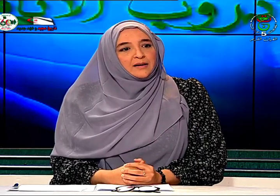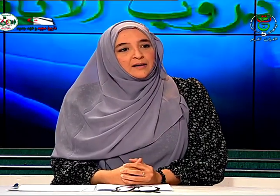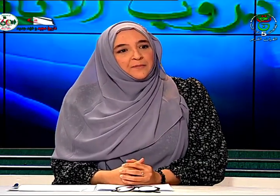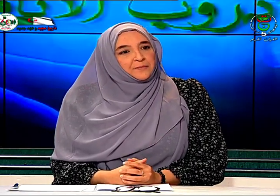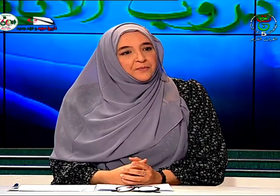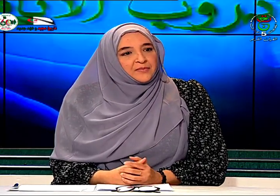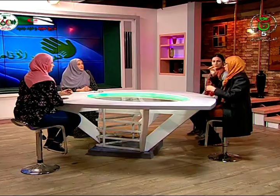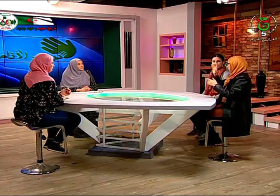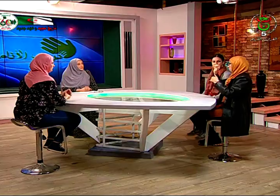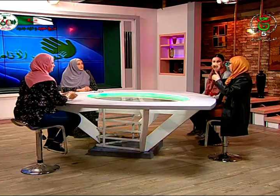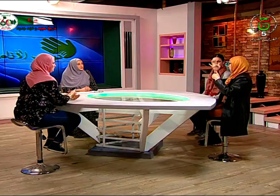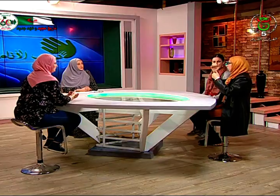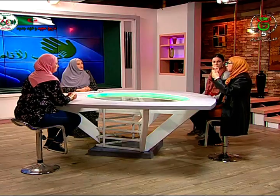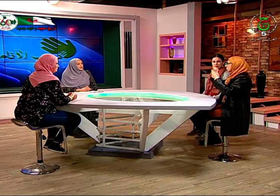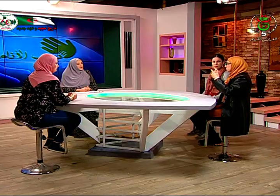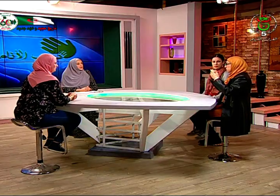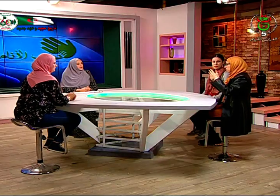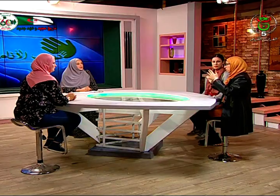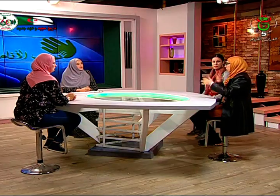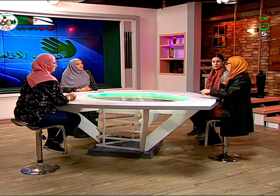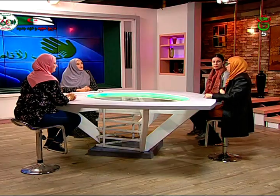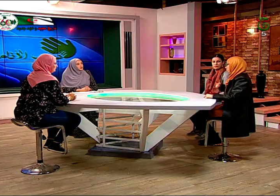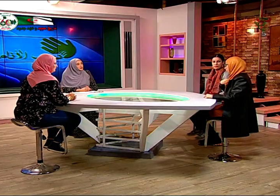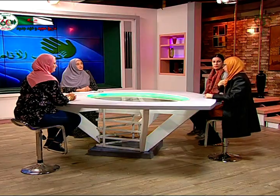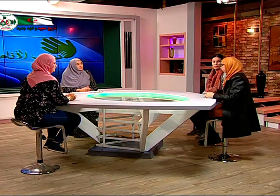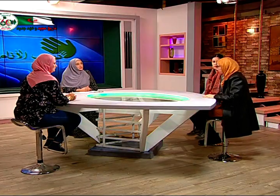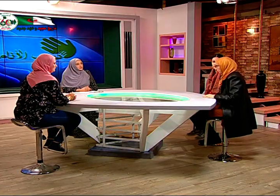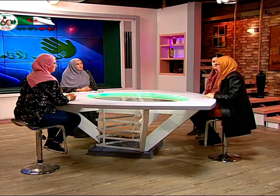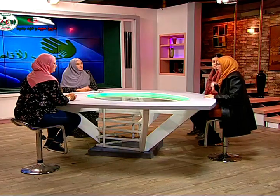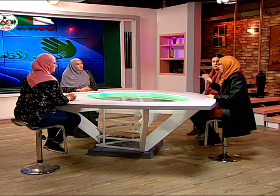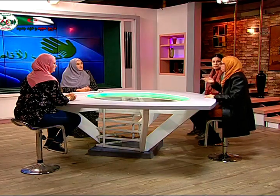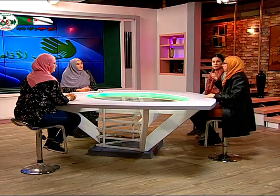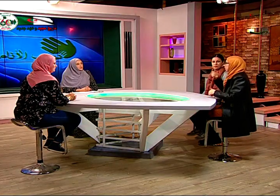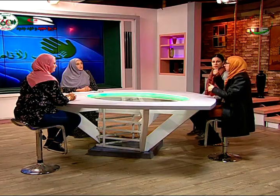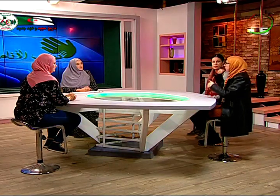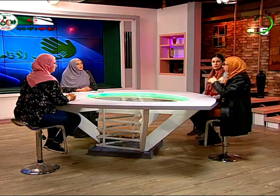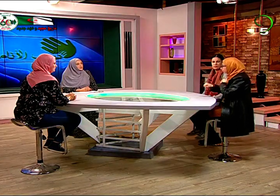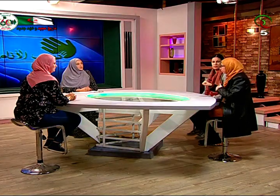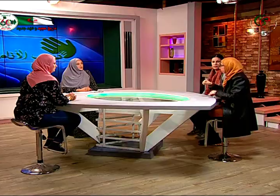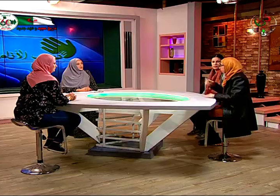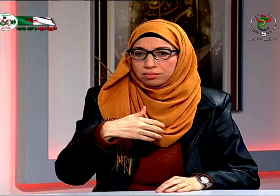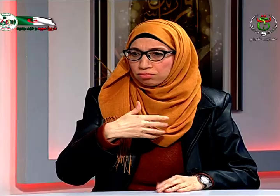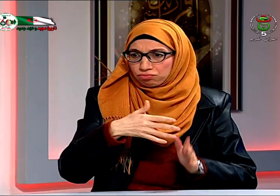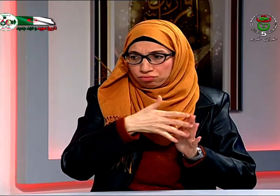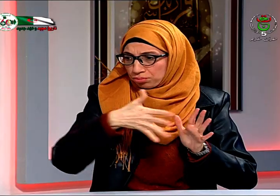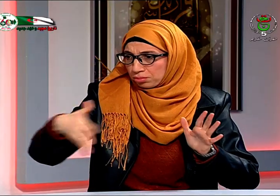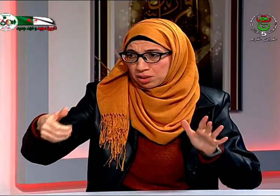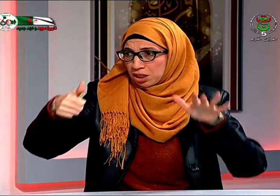نعم يعني كل أخواتي وإخوتي كلهم يسمعون يعني أطفال